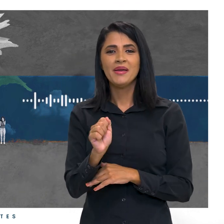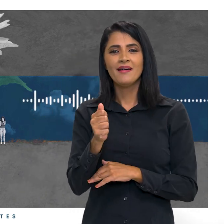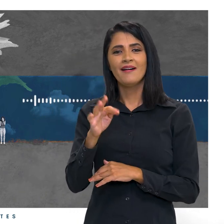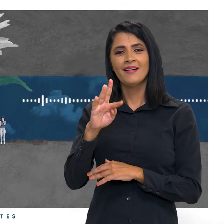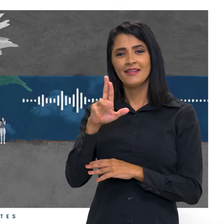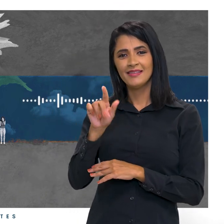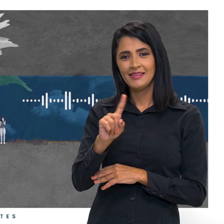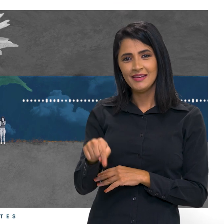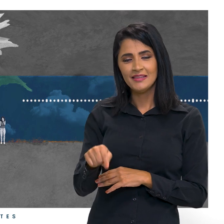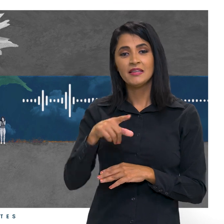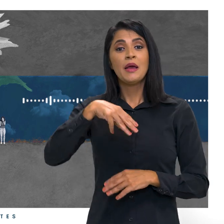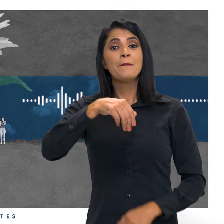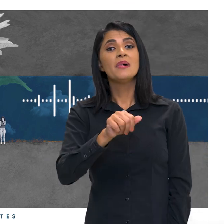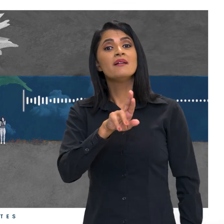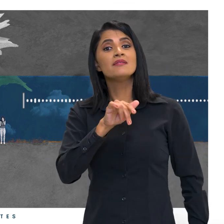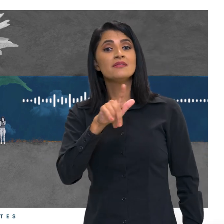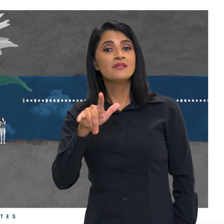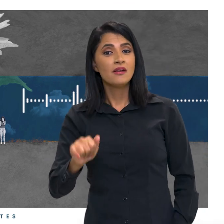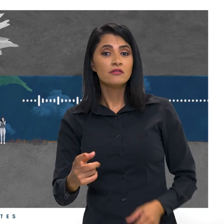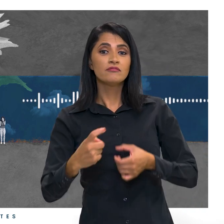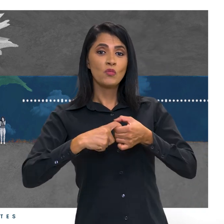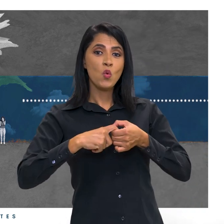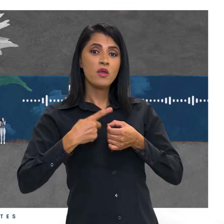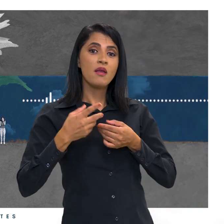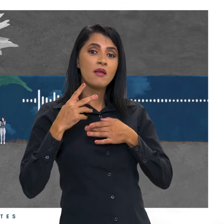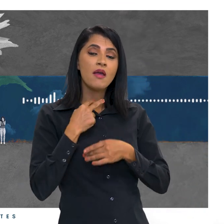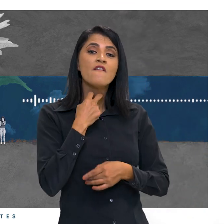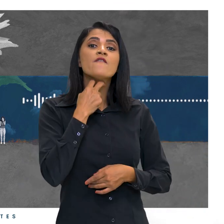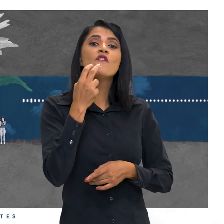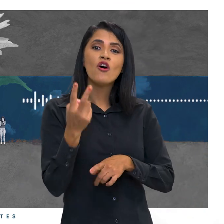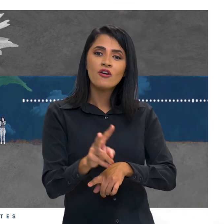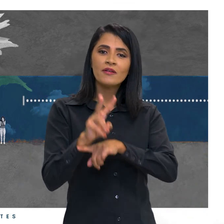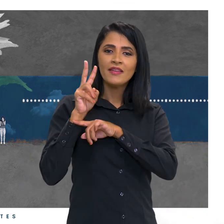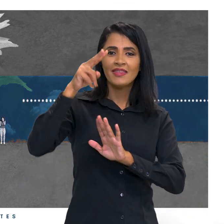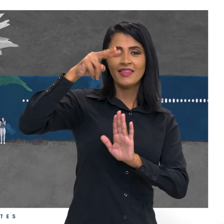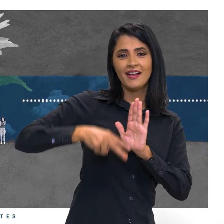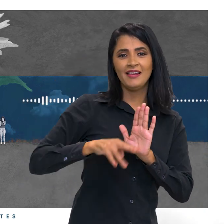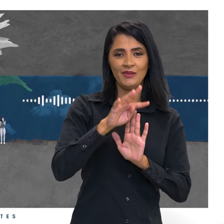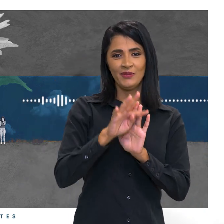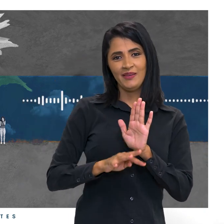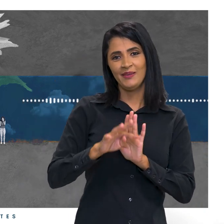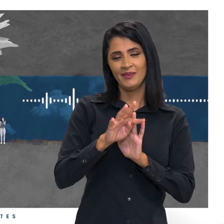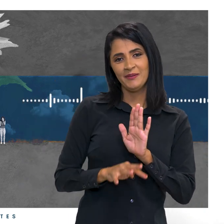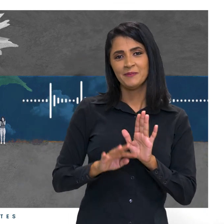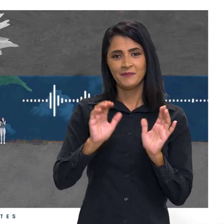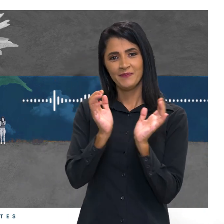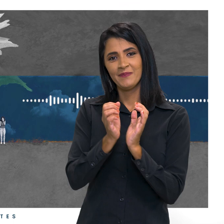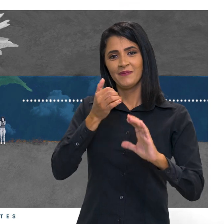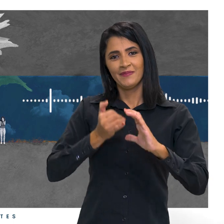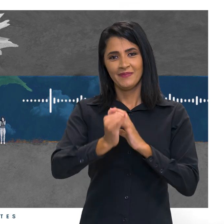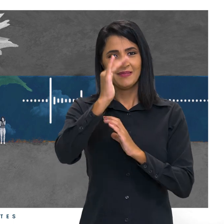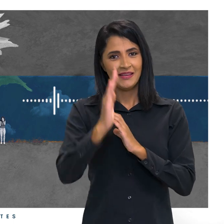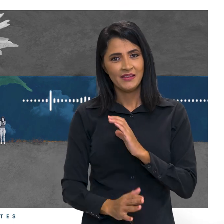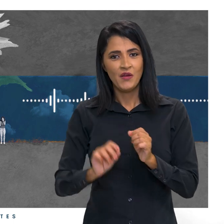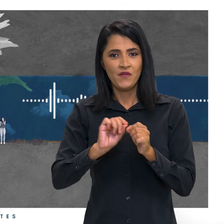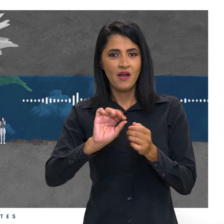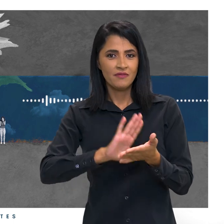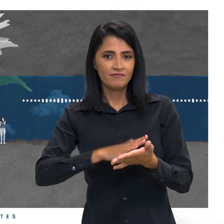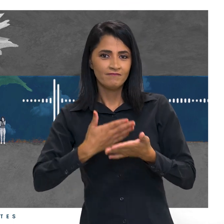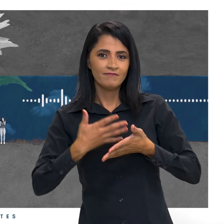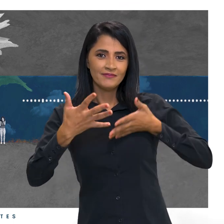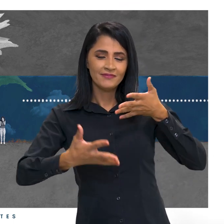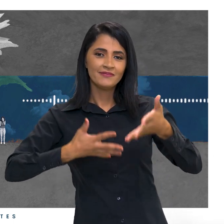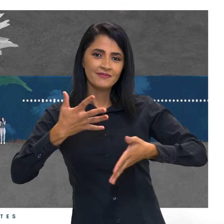Já a Marisette de Souza voltou a emprestar a sua voz na leitura dos textos. A equipe da IBC faz a interpretação na língua